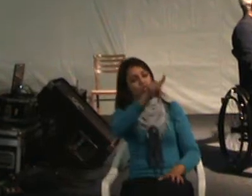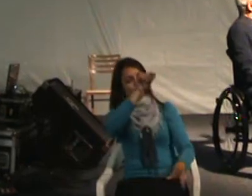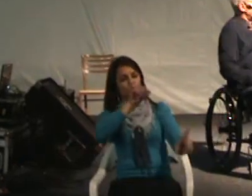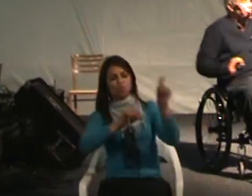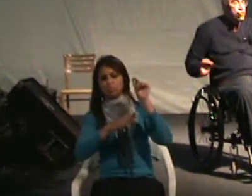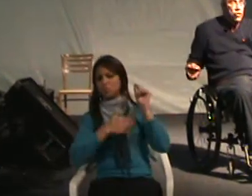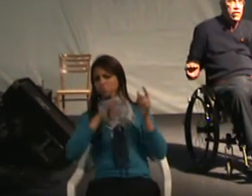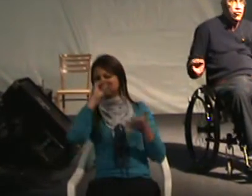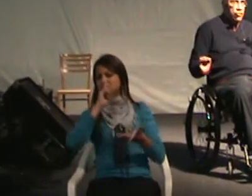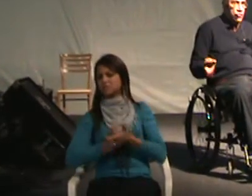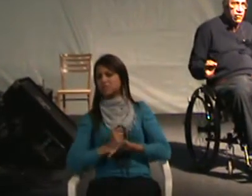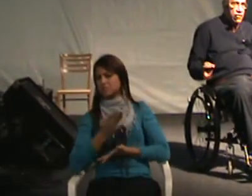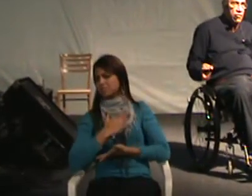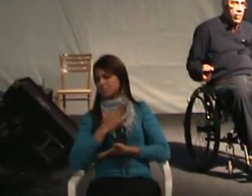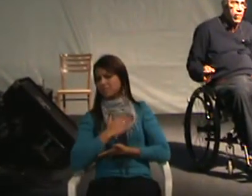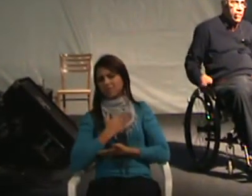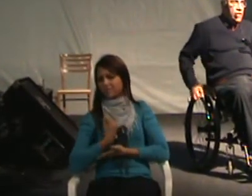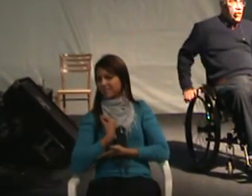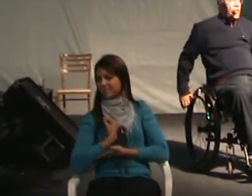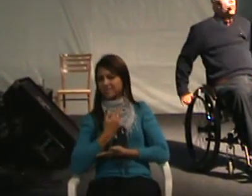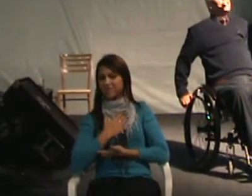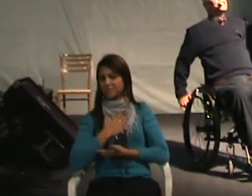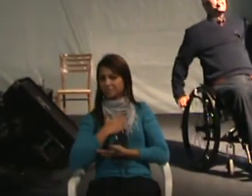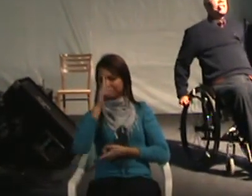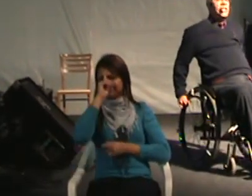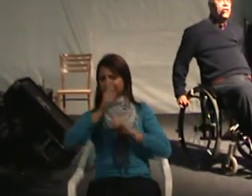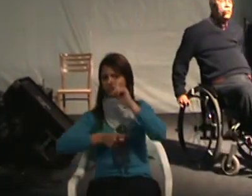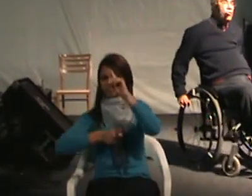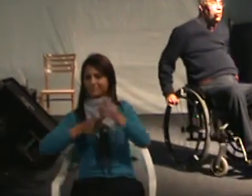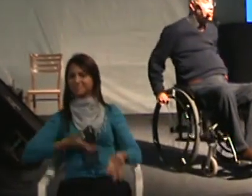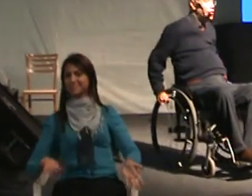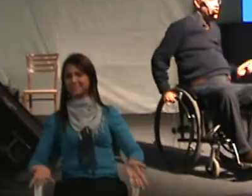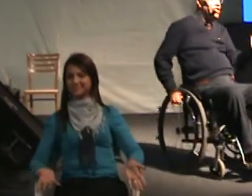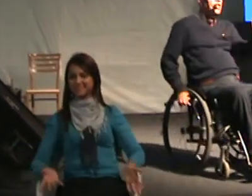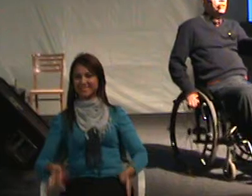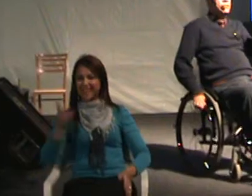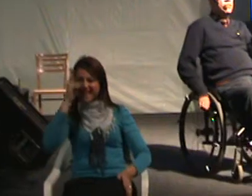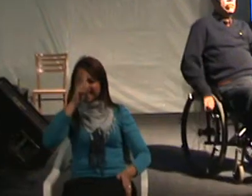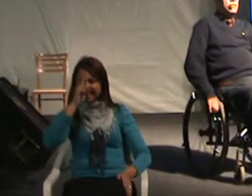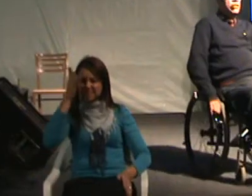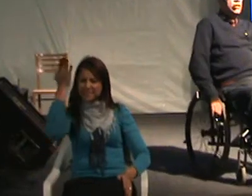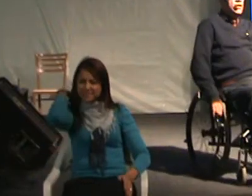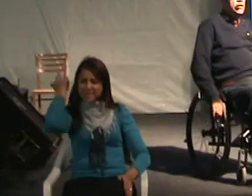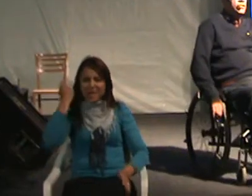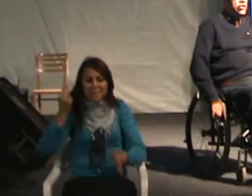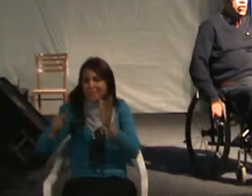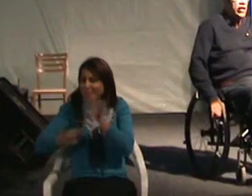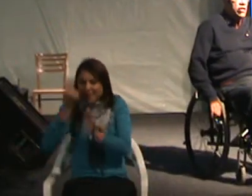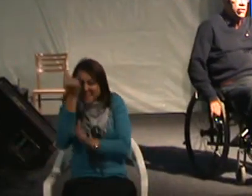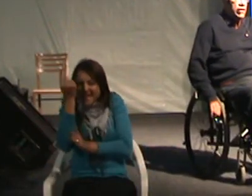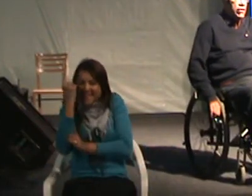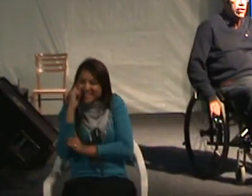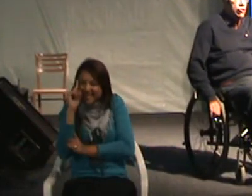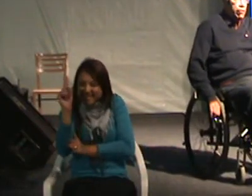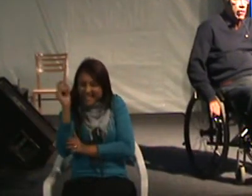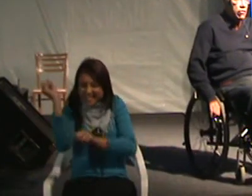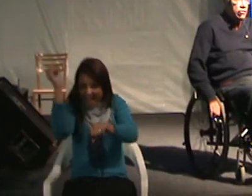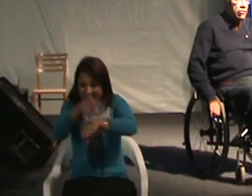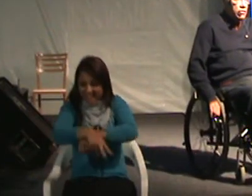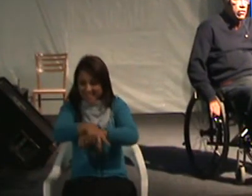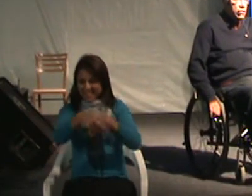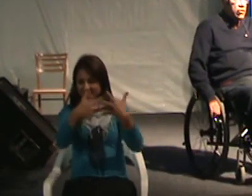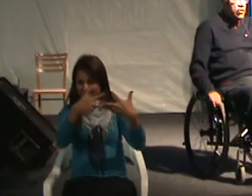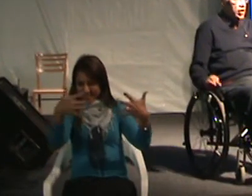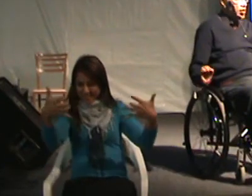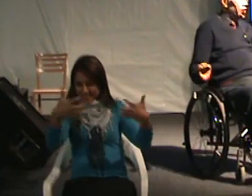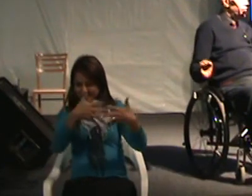si mesmo, assumir o controle da sua situação. Vocês lembram o primeiro dia em que vocês chegaram para trabalhar no Copel?